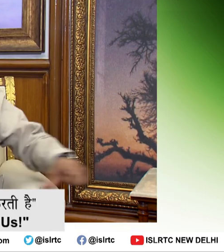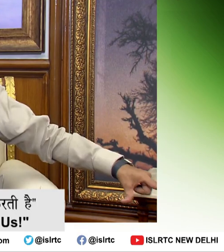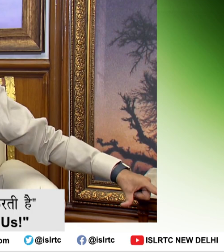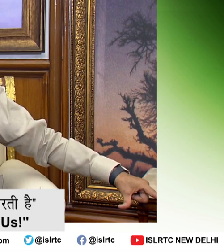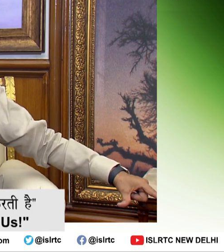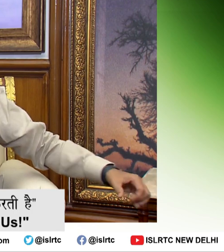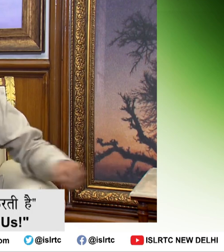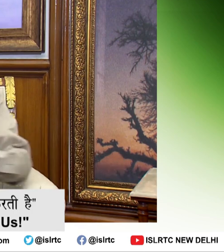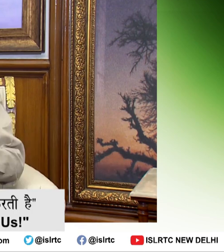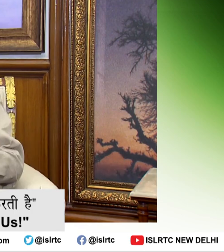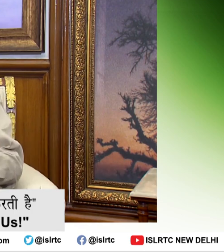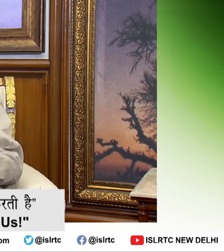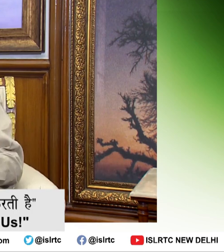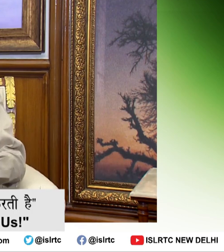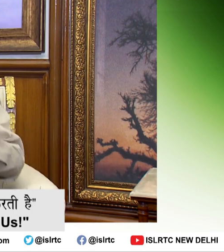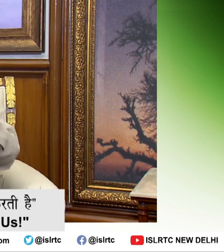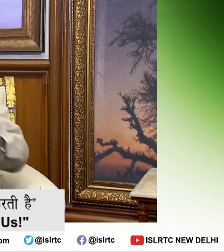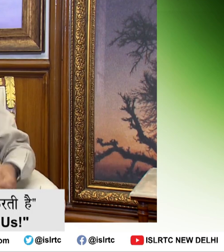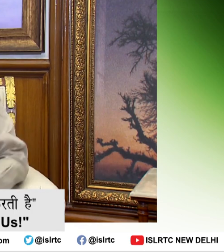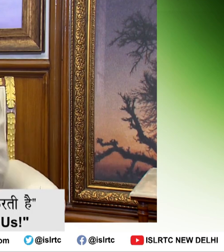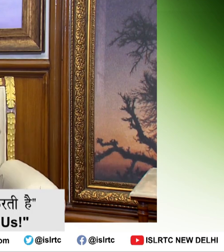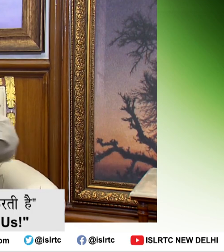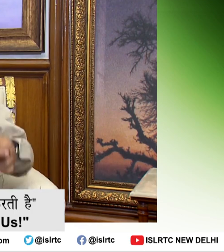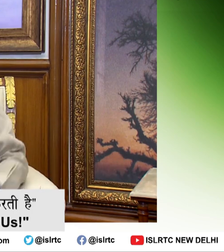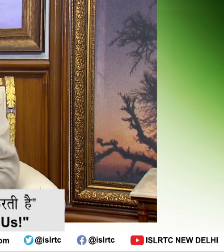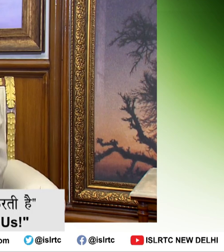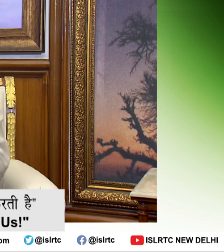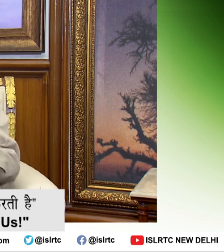सांकेतिक भाषा हमें एक जुट करती है